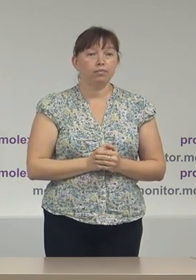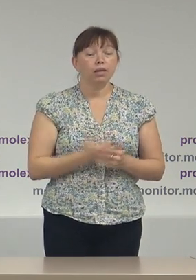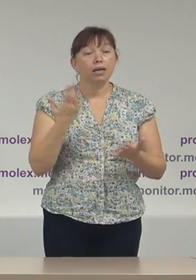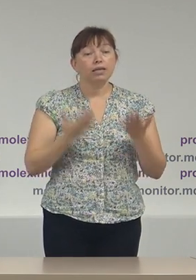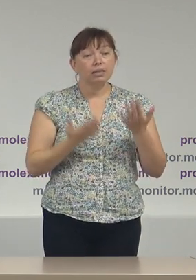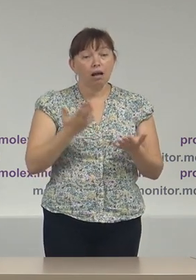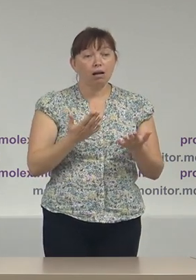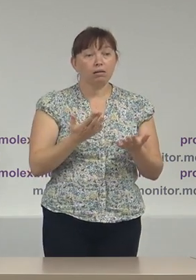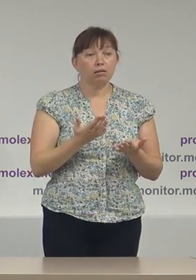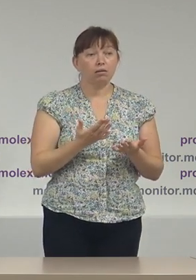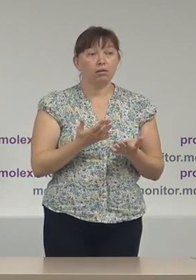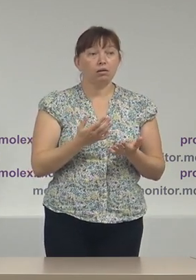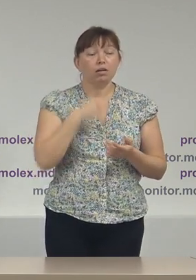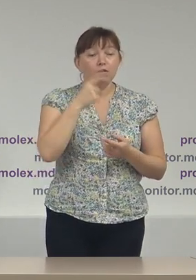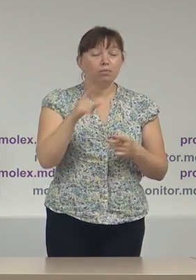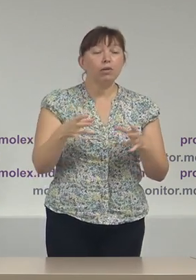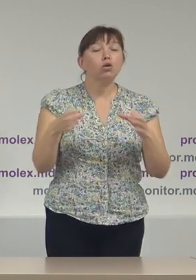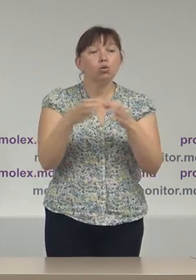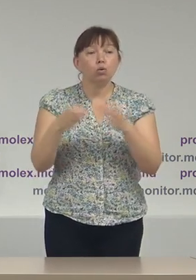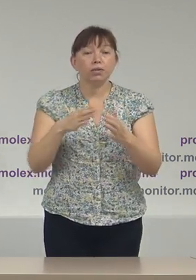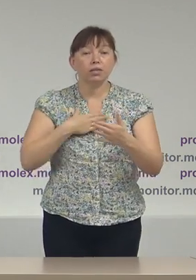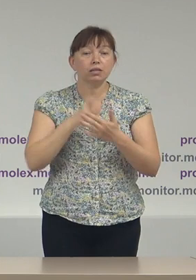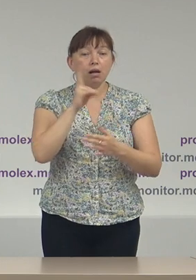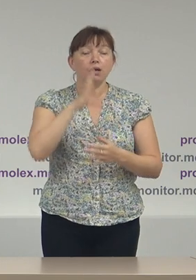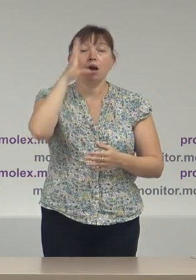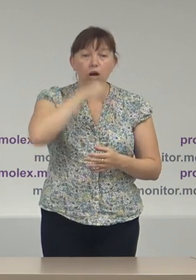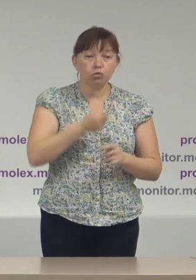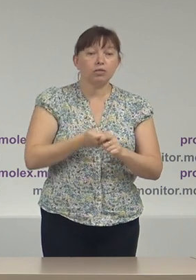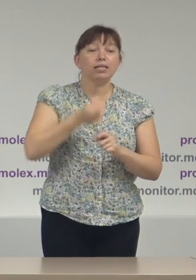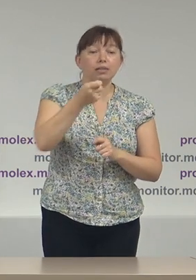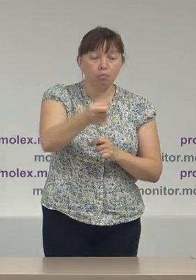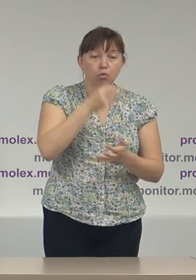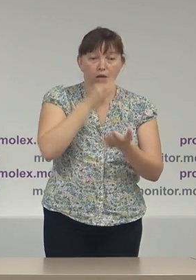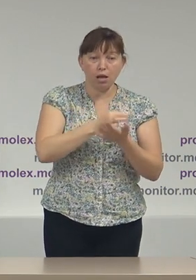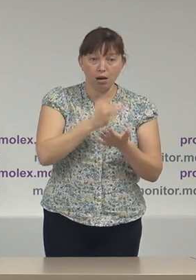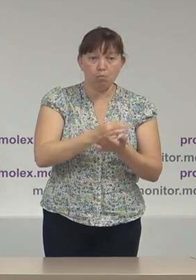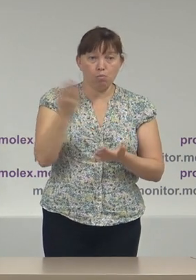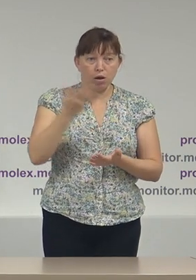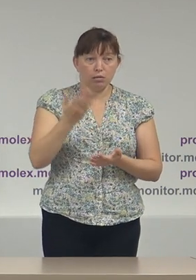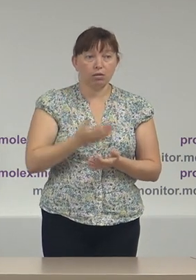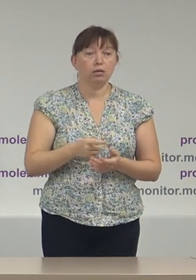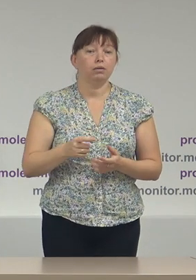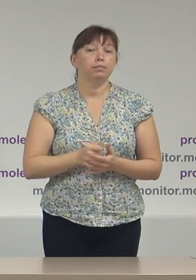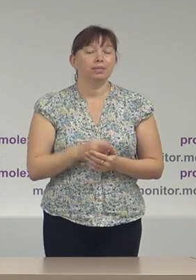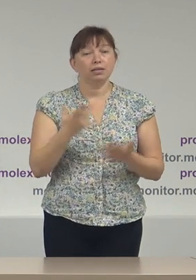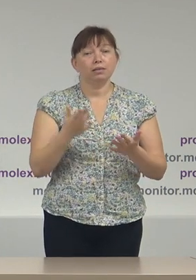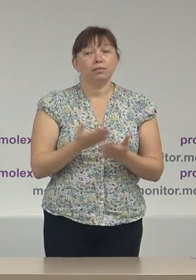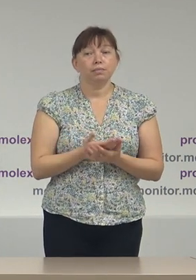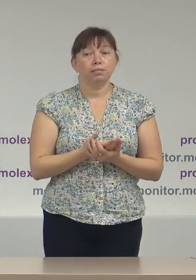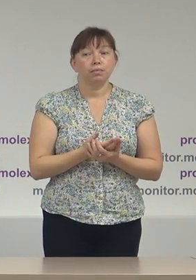Dacă să venim pe acele grupuri de inițiative care au reușit să depună rapoarte sau declarații,